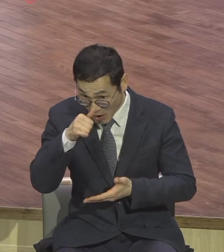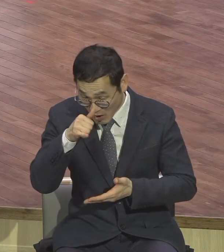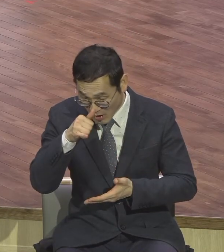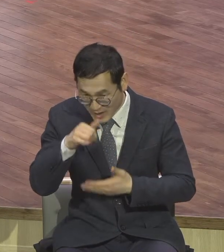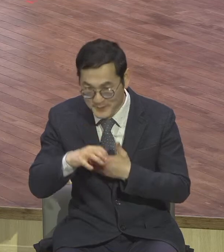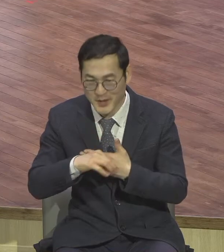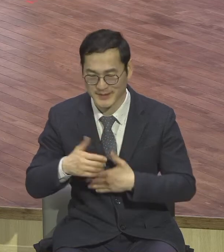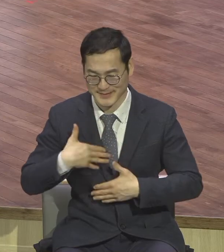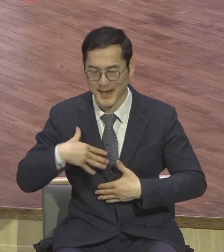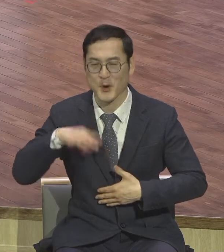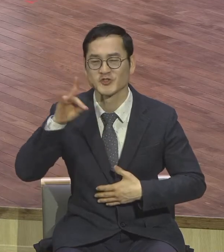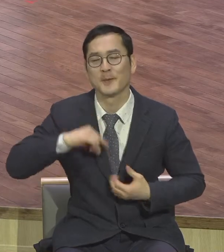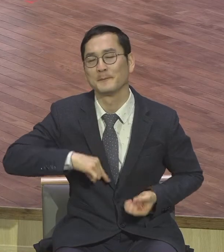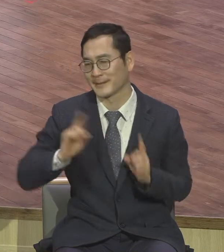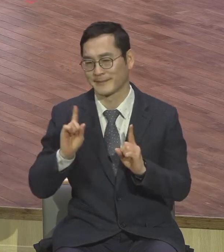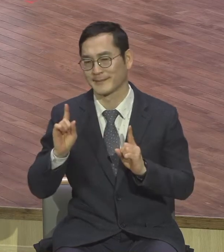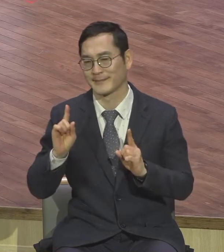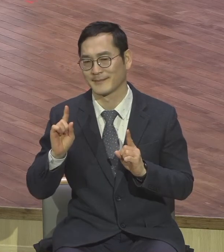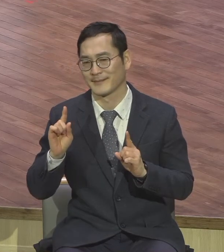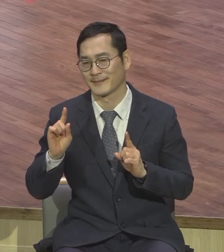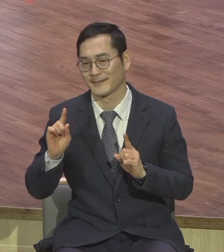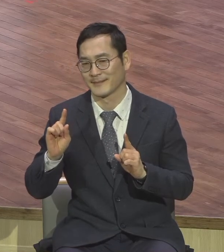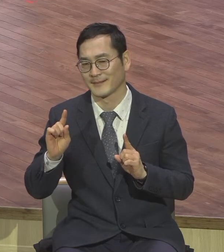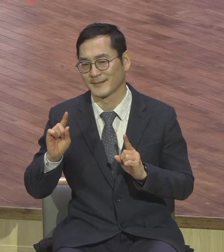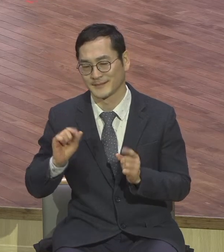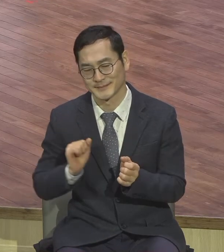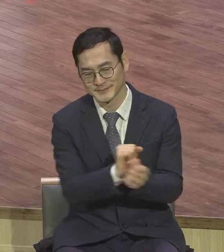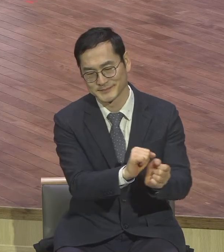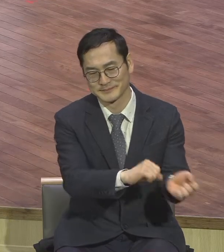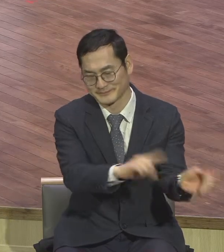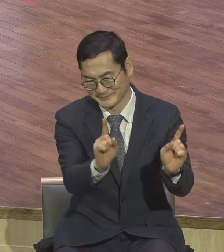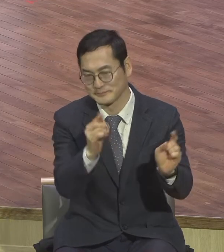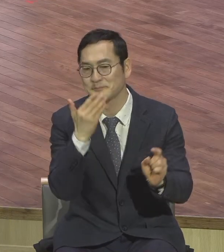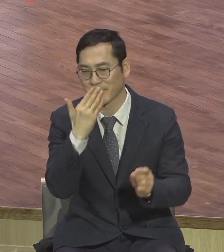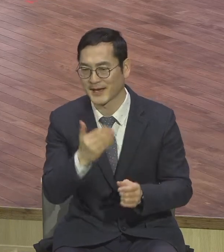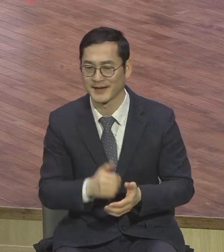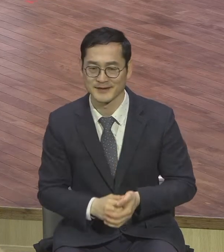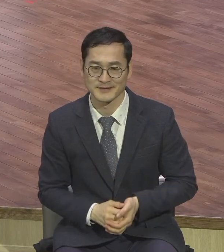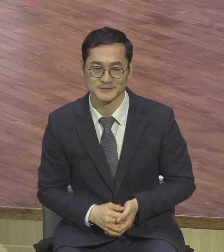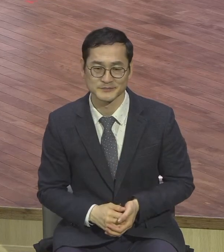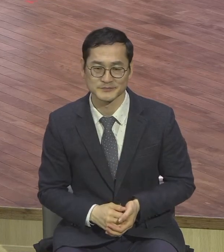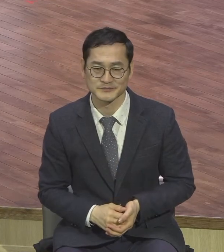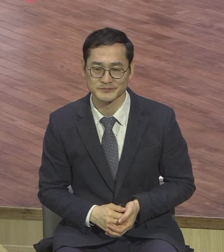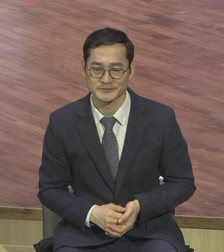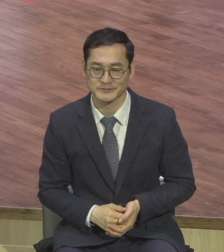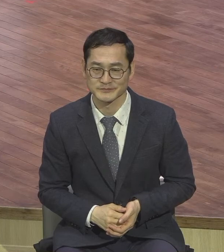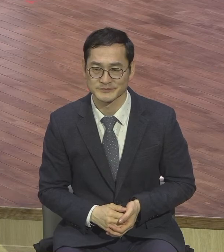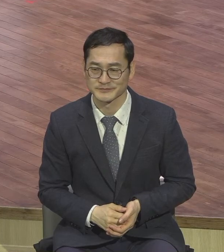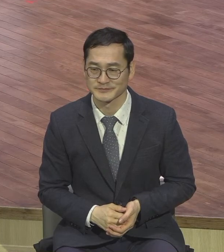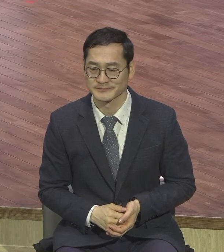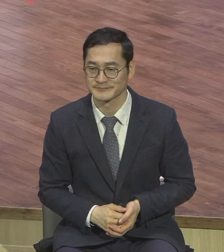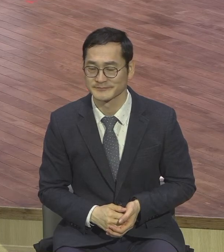살아나고 또 상대도 살리고 나도 살고 너도 살고 생명회복의 역사가